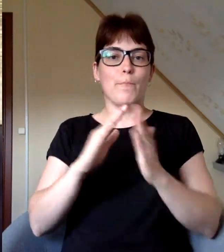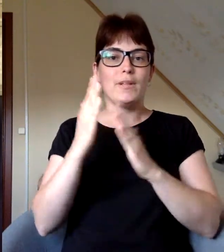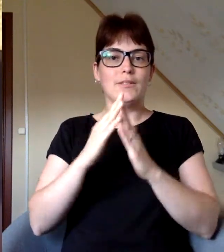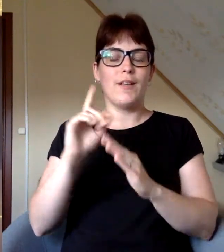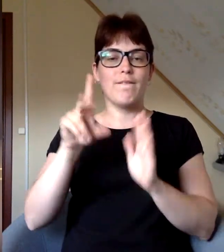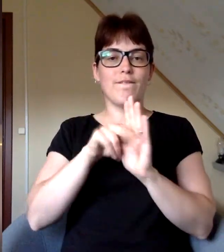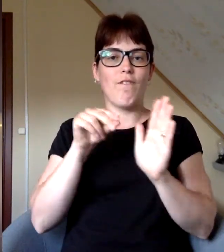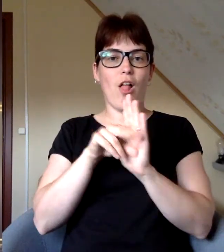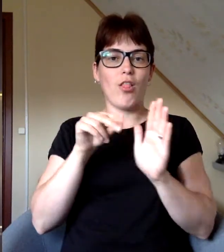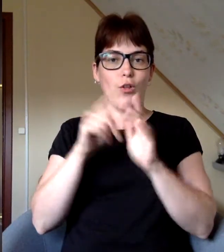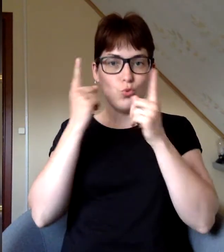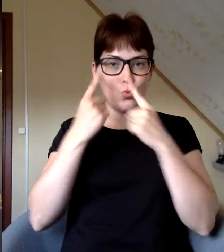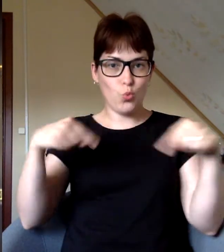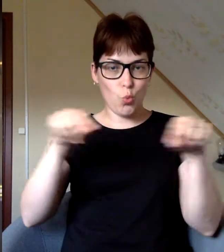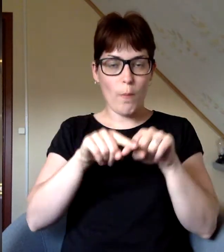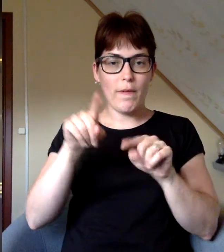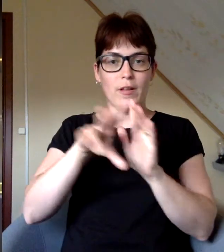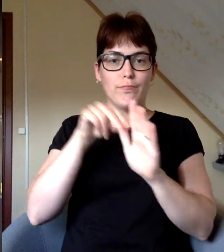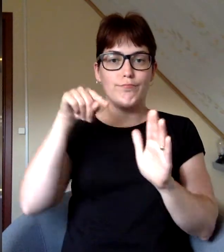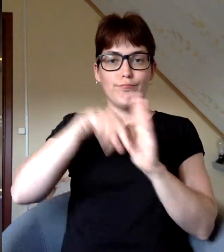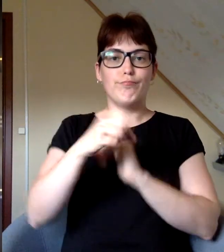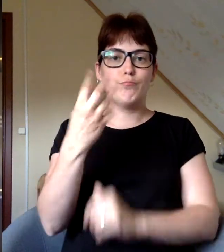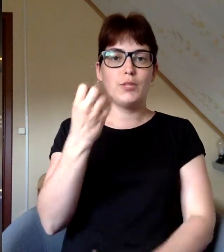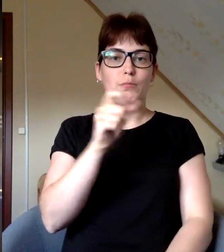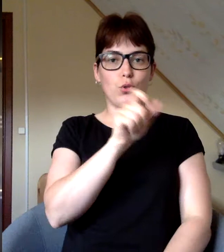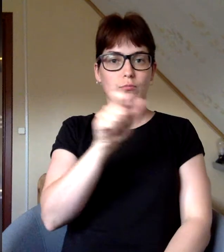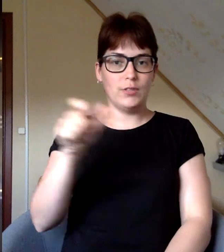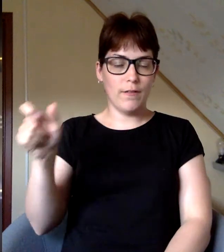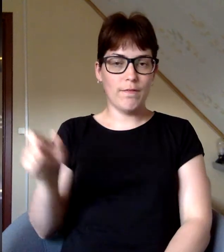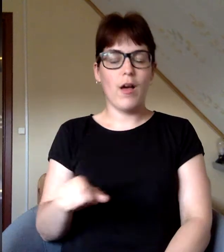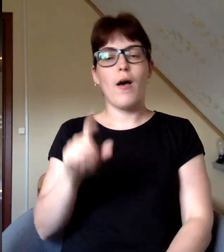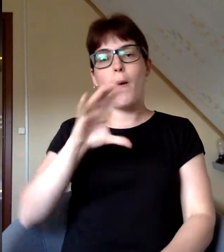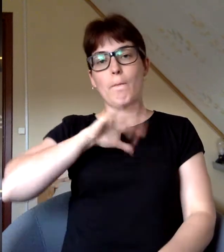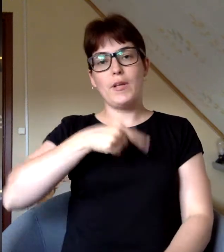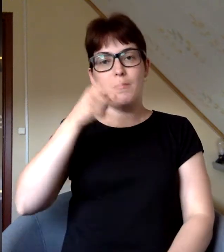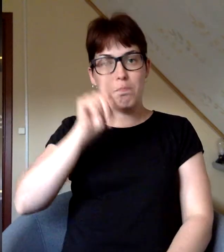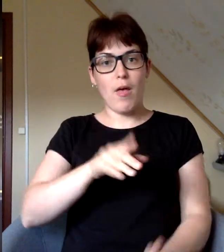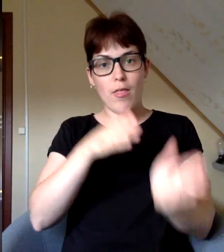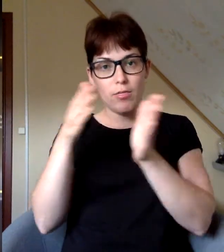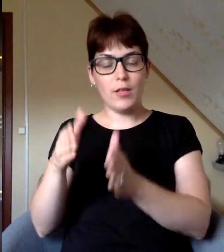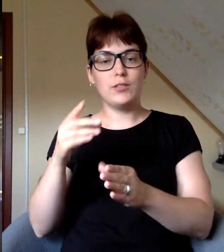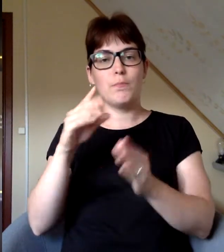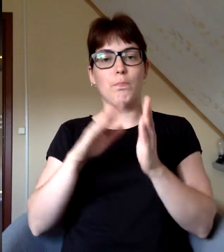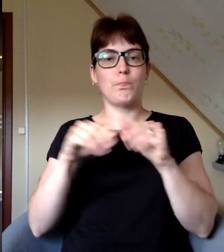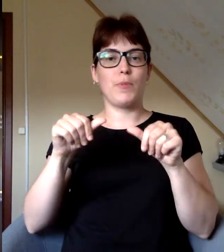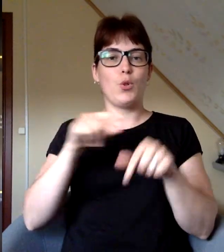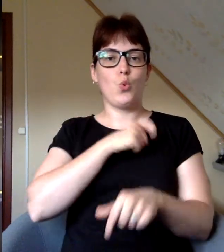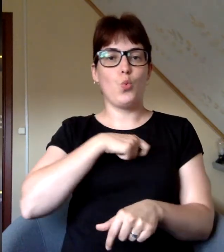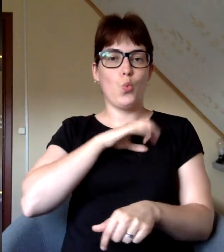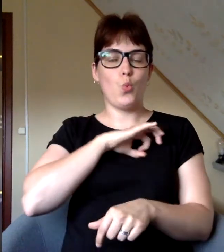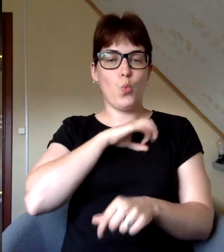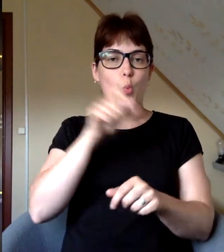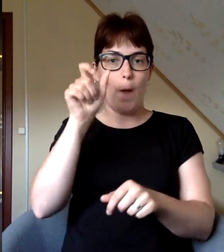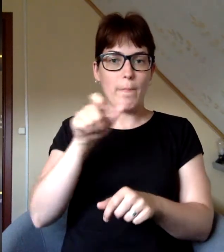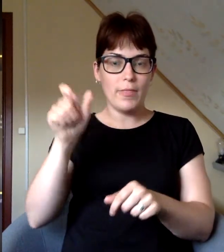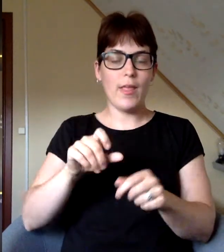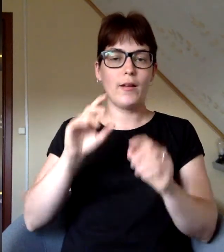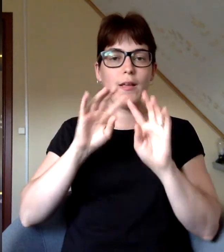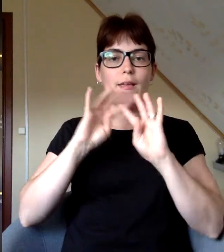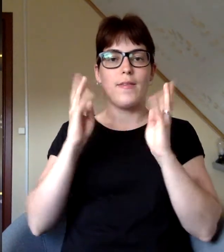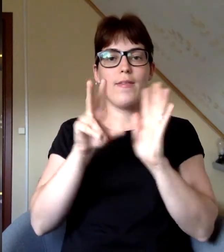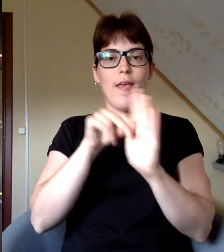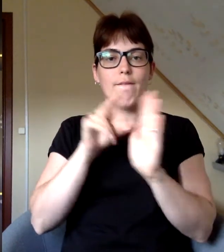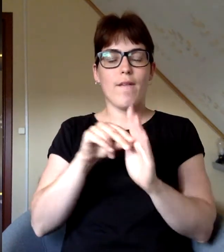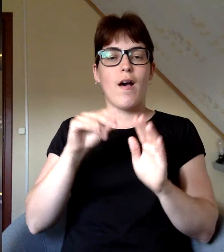Smeltenas pilsētas domas vēlēšanas, tajās ievēla 15 domniekus. Vēl pēc mēnešas Smeltenas domnieki ievēla pirmo pilsētas